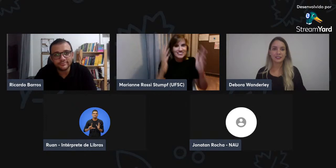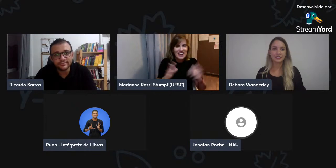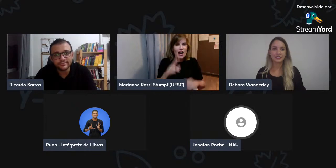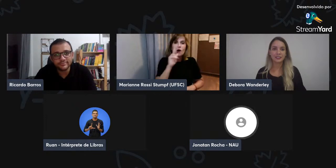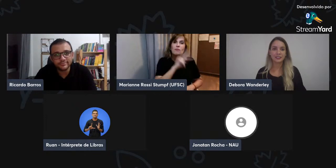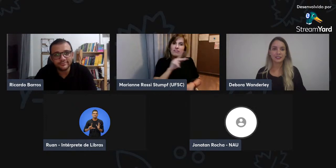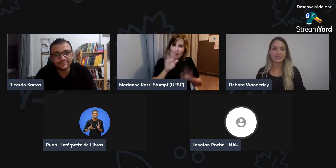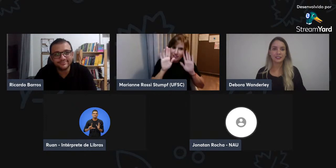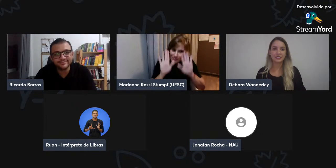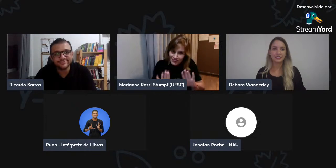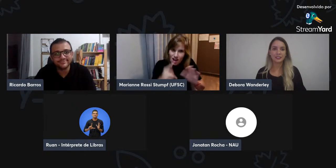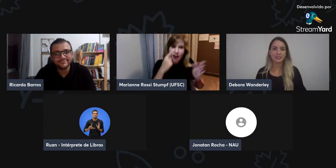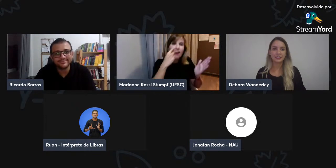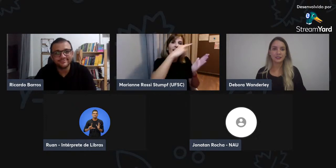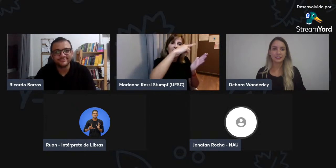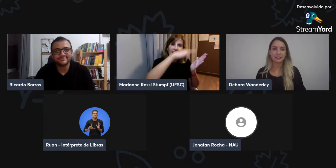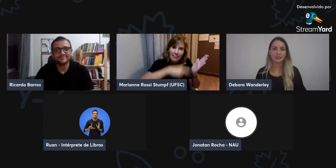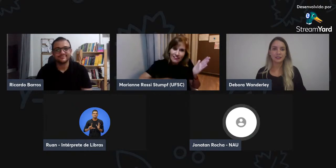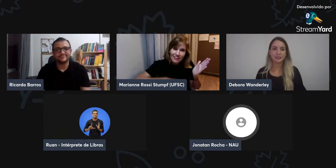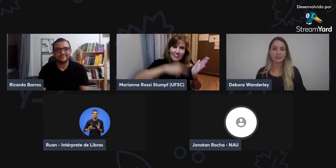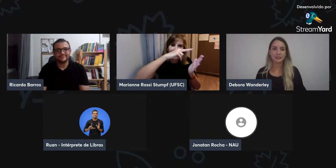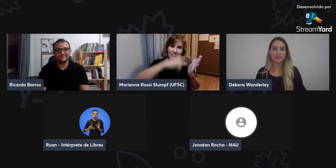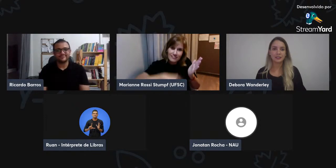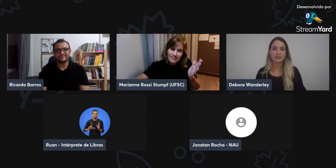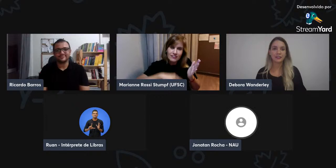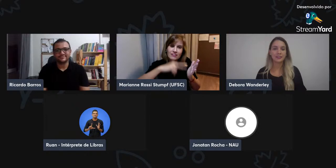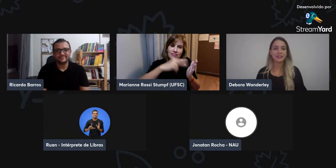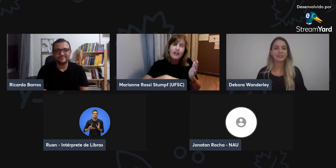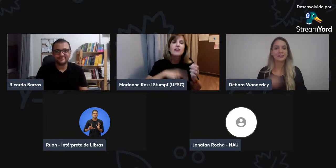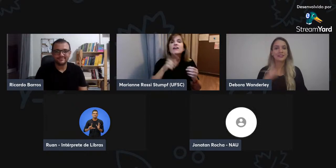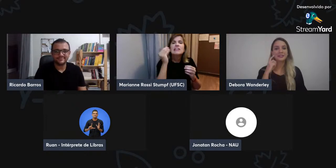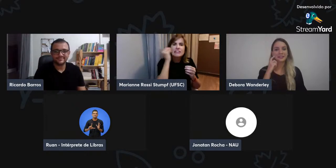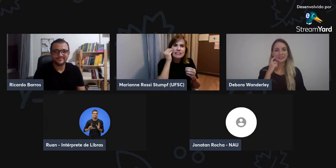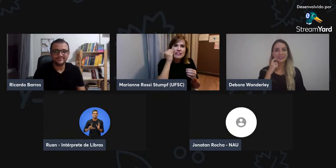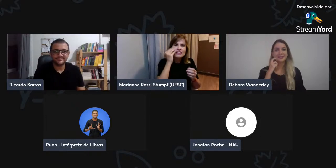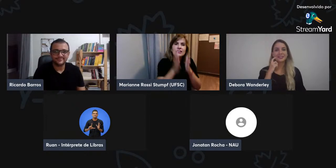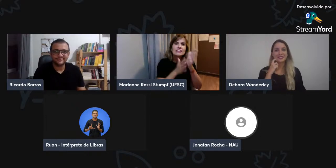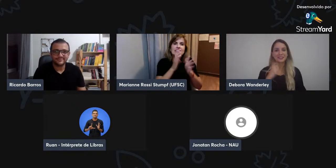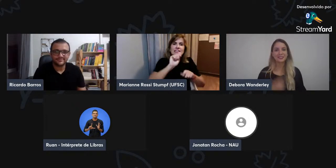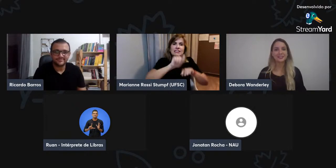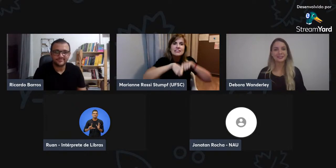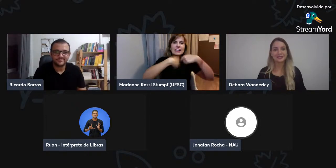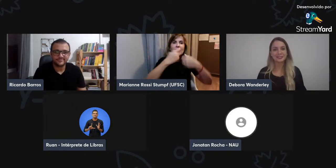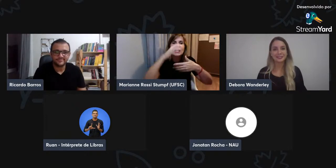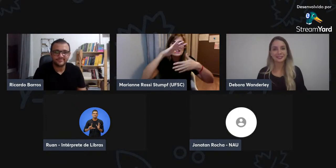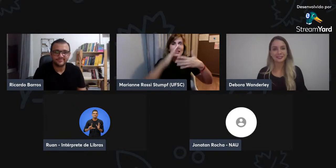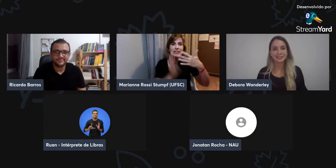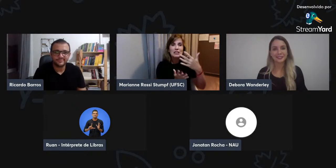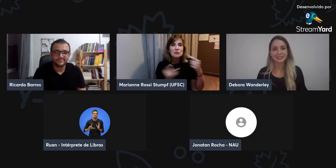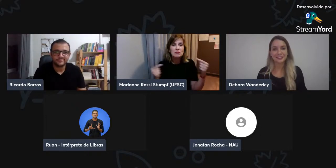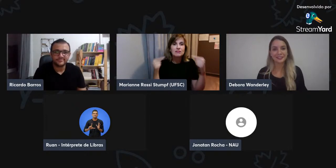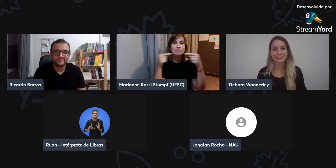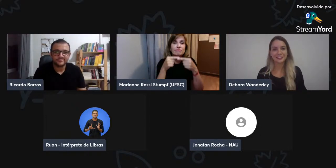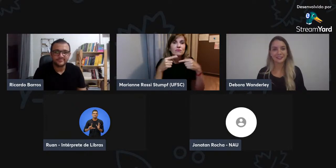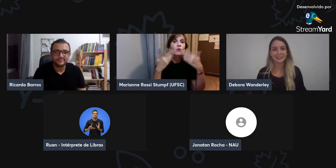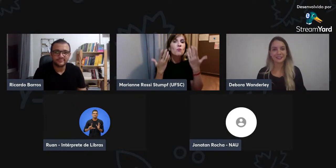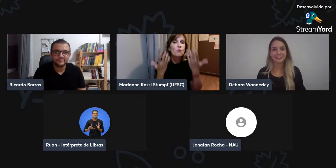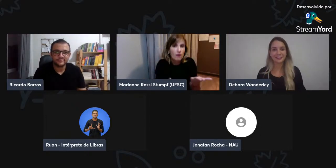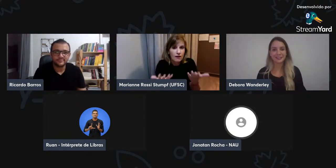idiomas, né? Como a ASL, né? Mas... E tem a comunicação escrita, né?